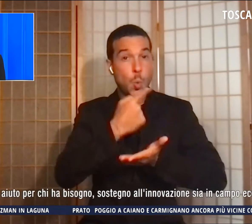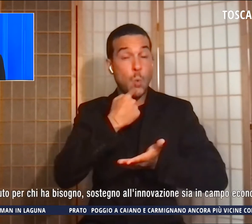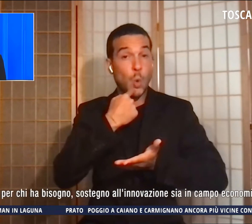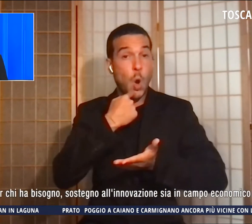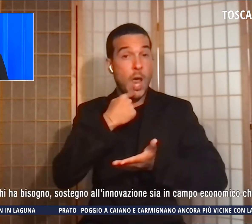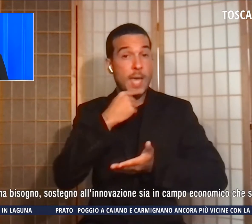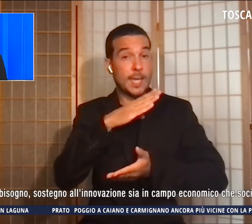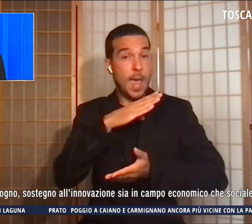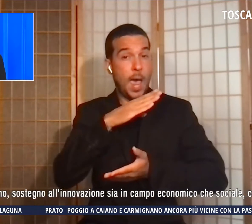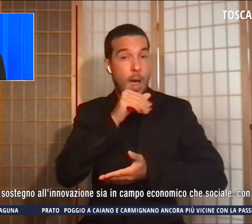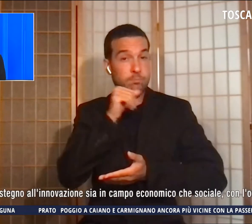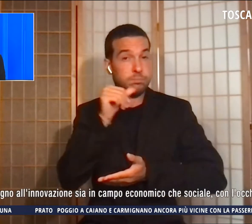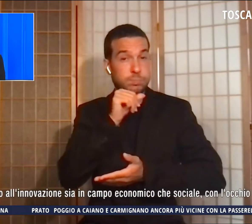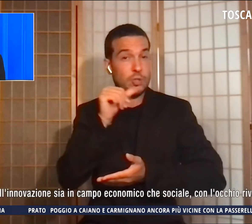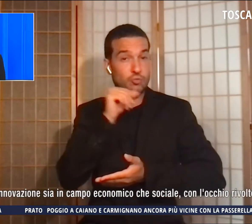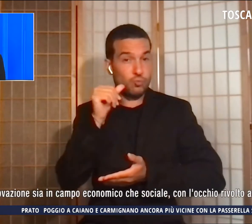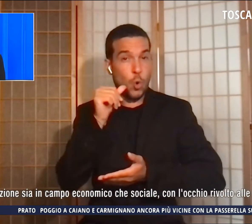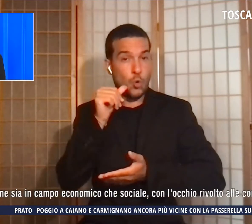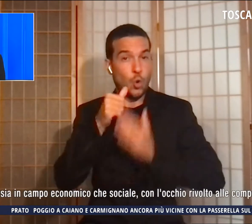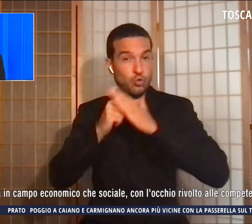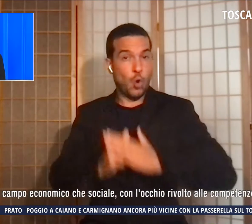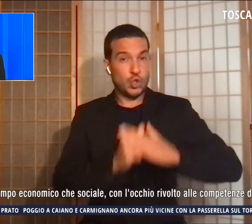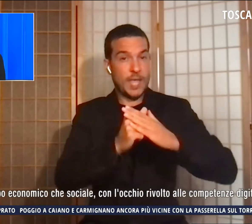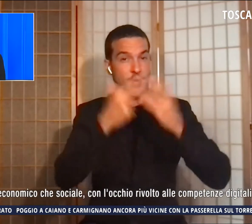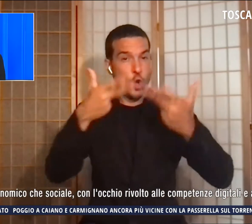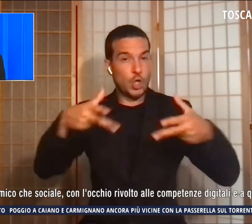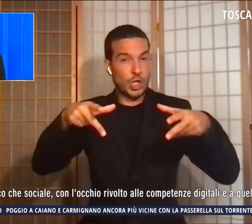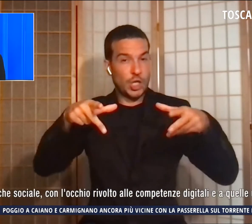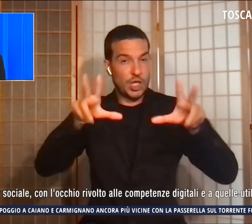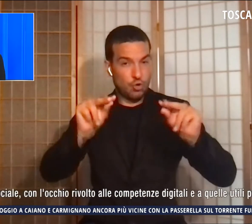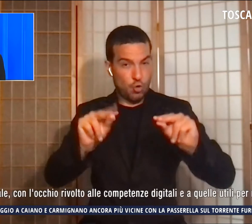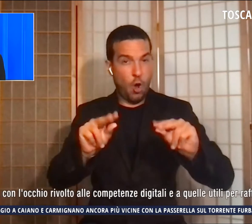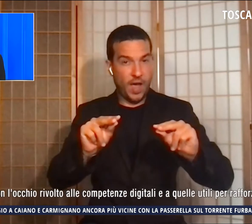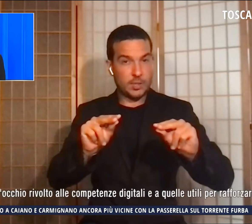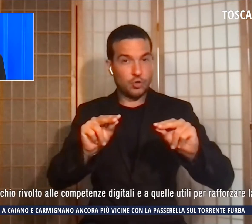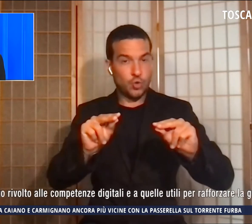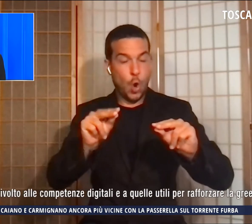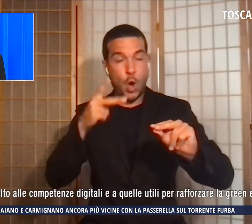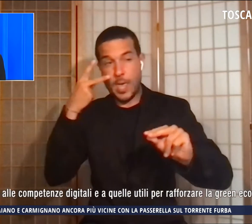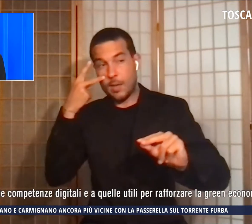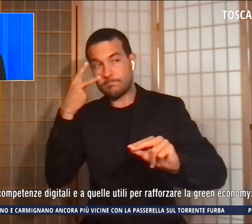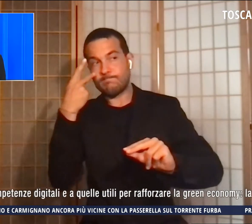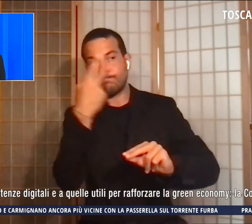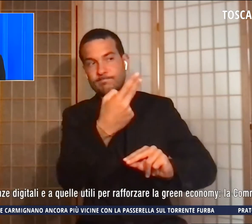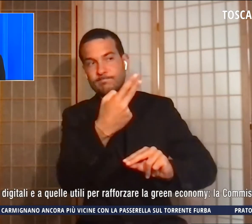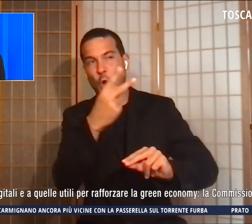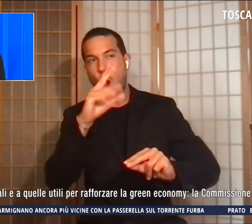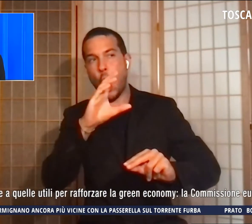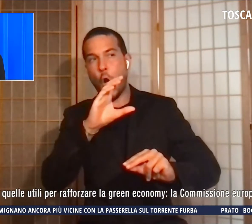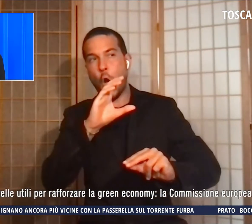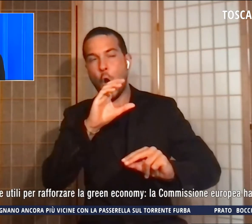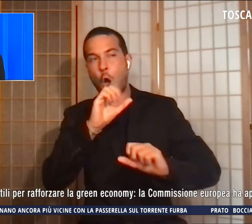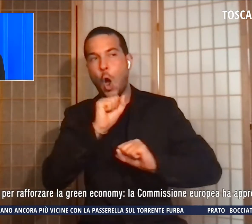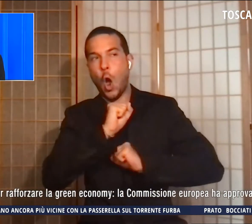sia in campo economico che sociale, con l'occhio rivolto alle competenze digitali e a quelle utili per